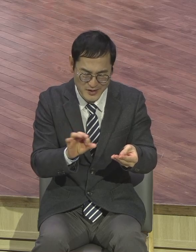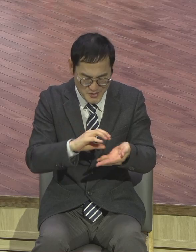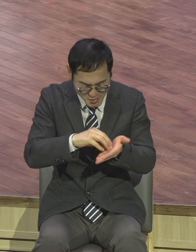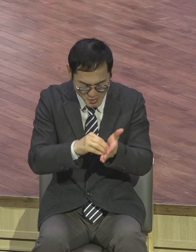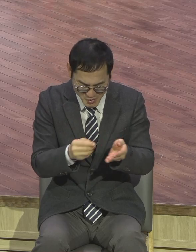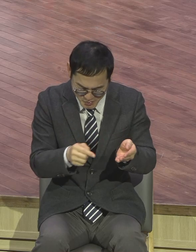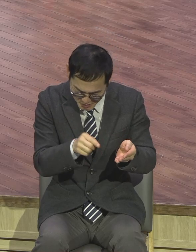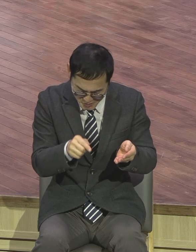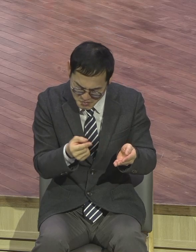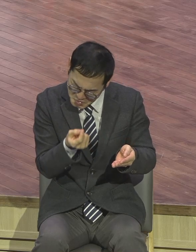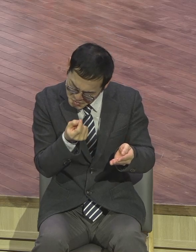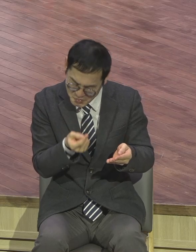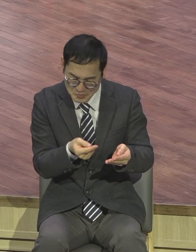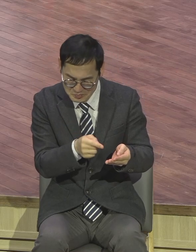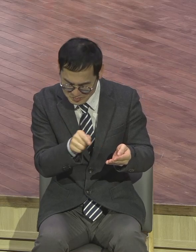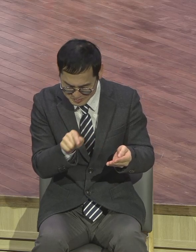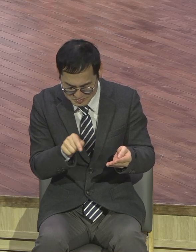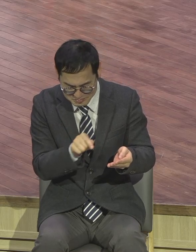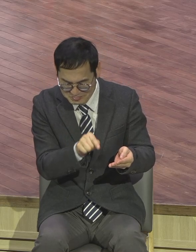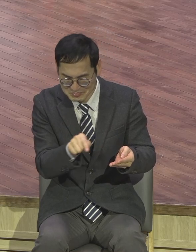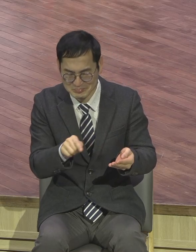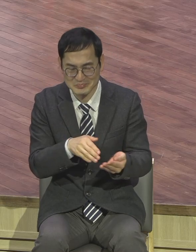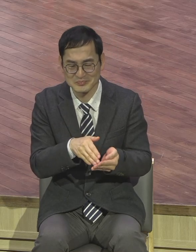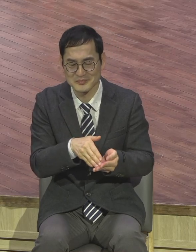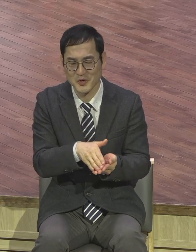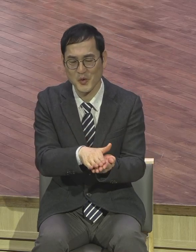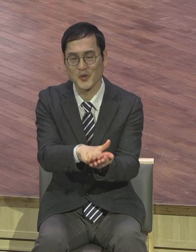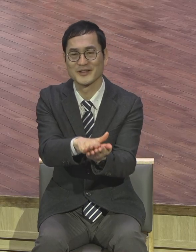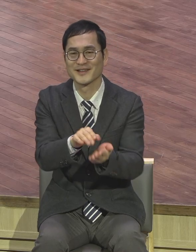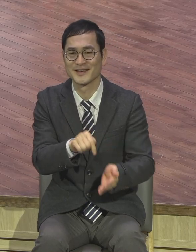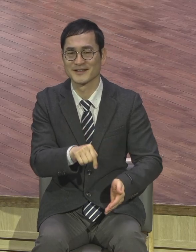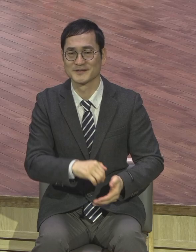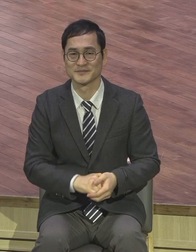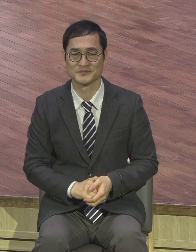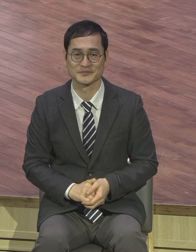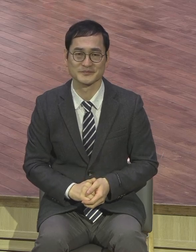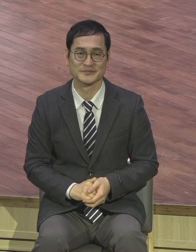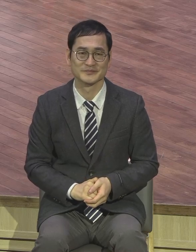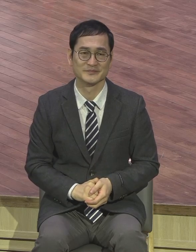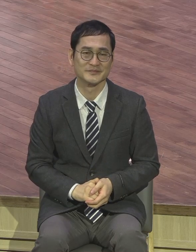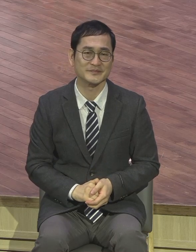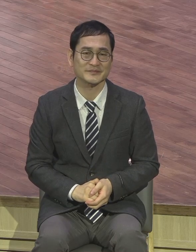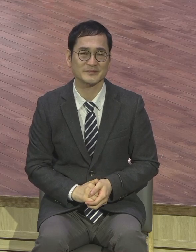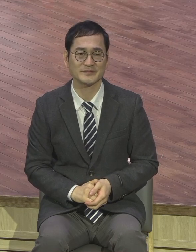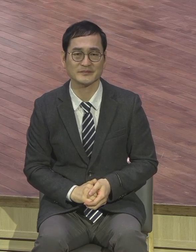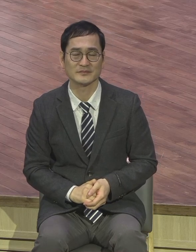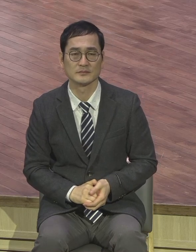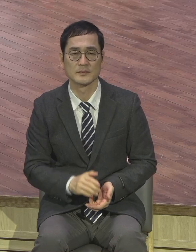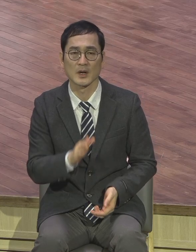이 게다시라는 게 제가 직접 가서 다음에 여러분 성기술 가면 보세요. 얼마나 적은가.